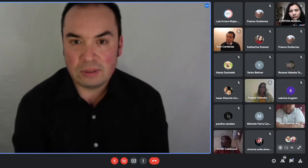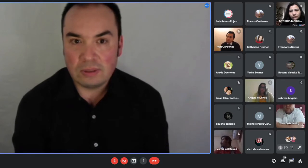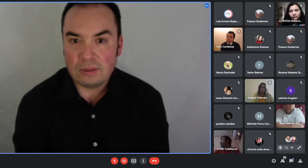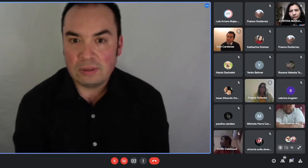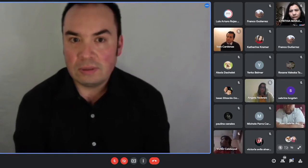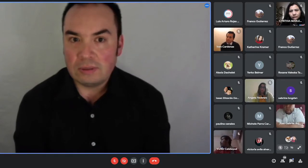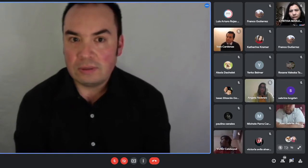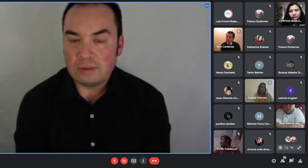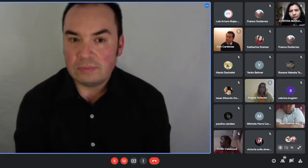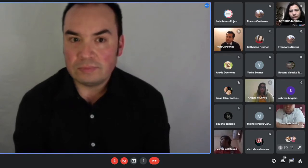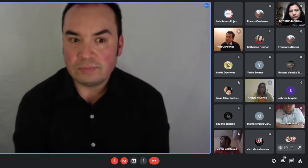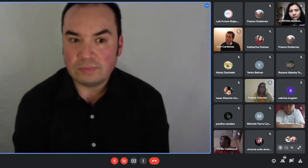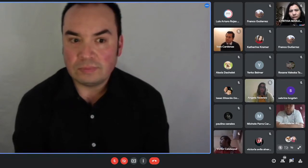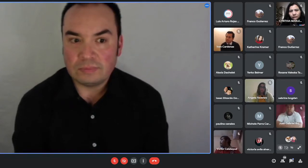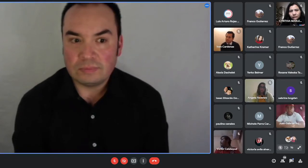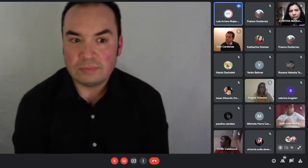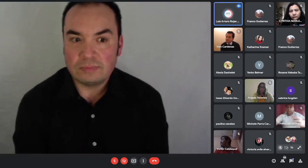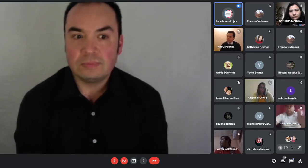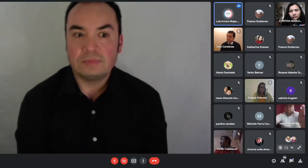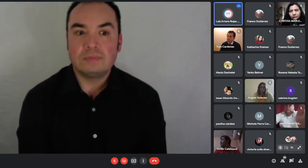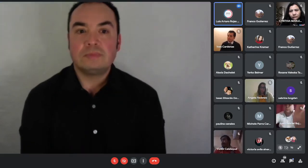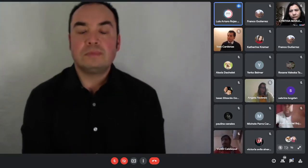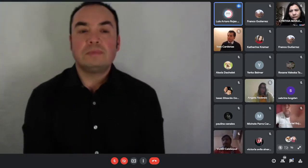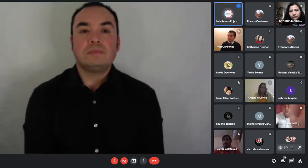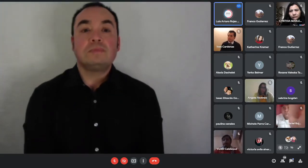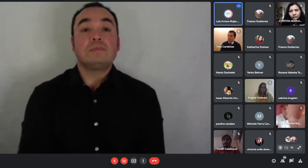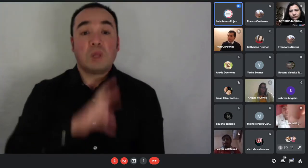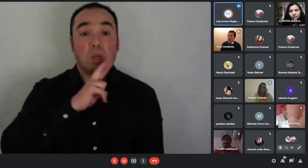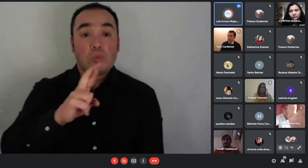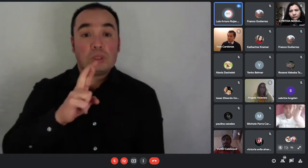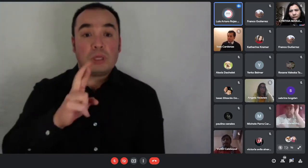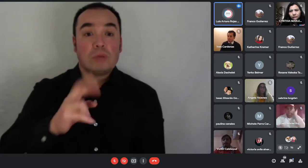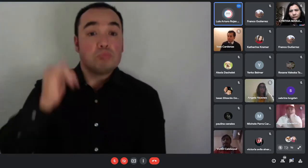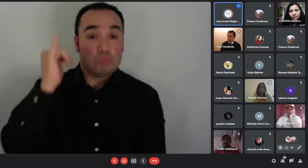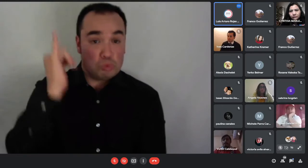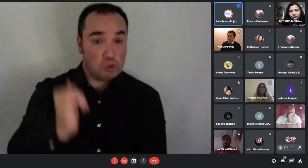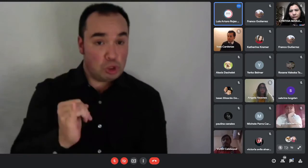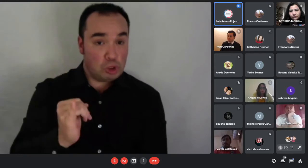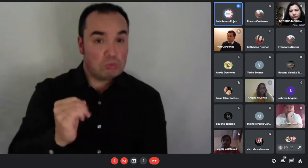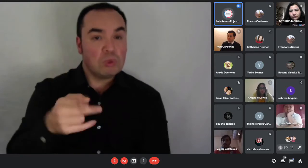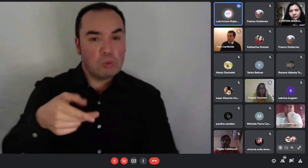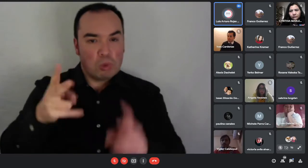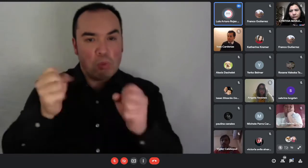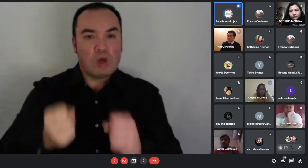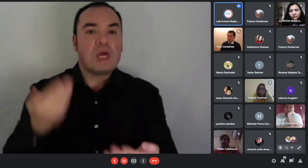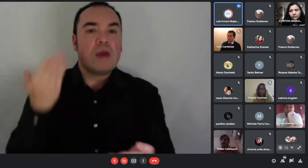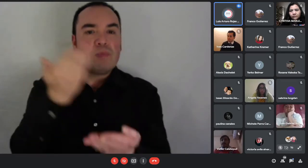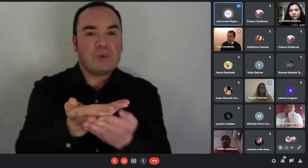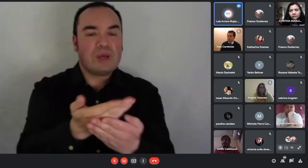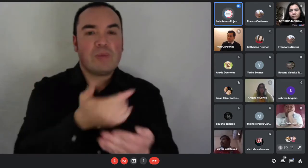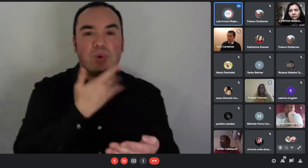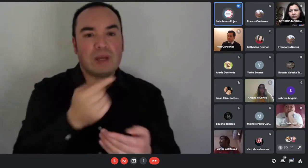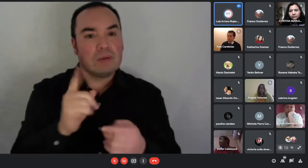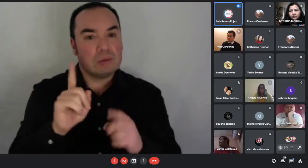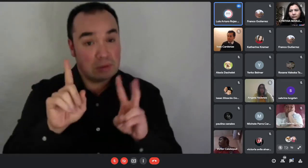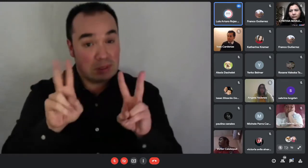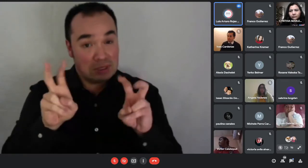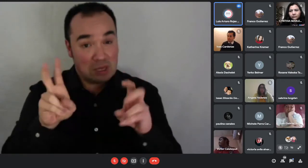sí lo que pasa es que una cosa es estar divorciados y otra cosa es la separación de hecho ¿Ya?